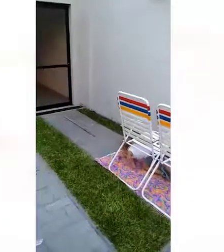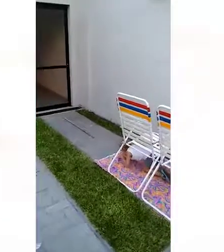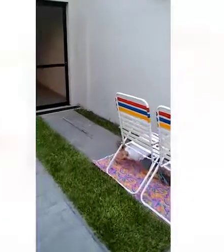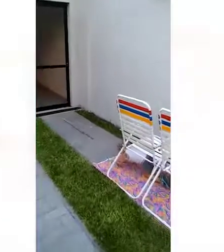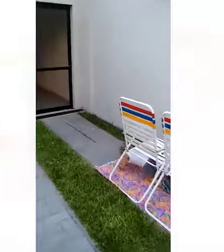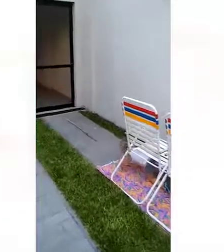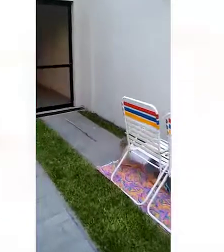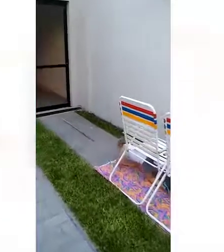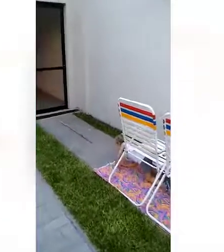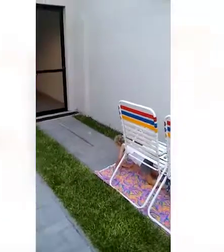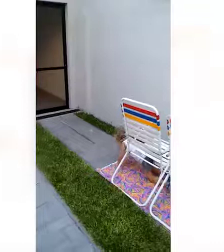Salto el palo de escoba.